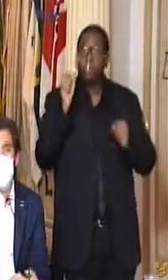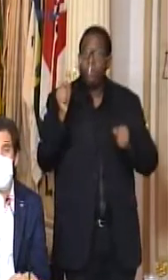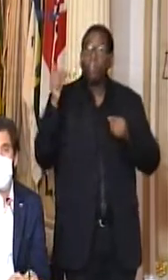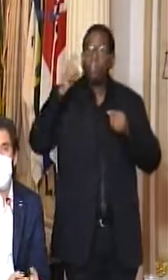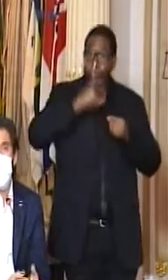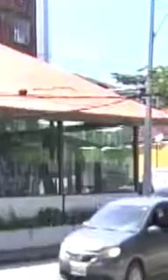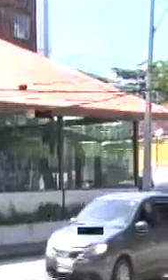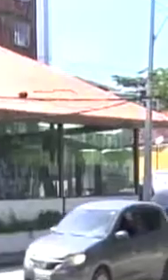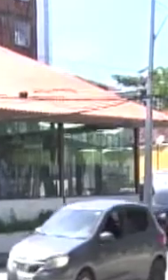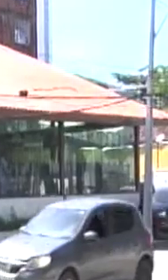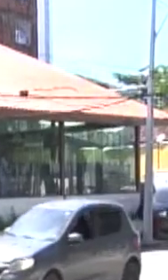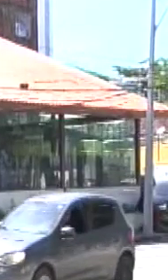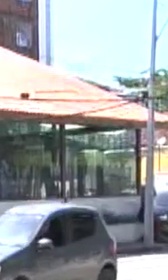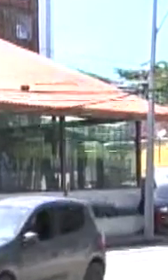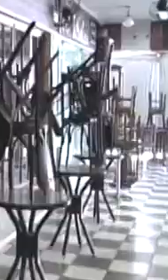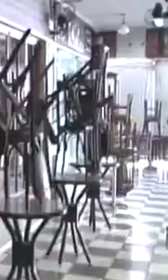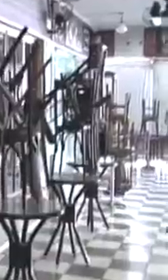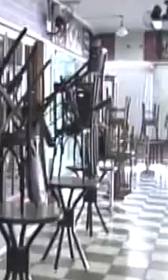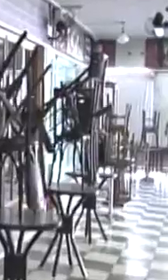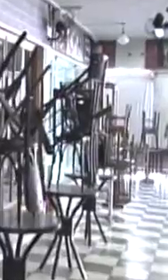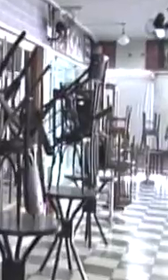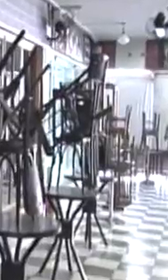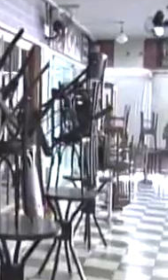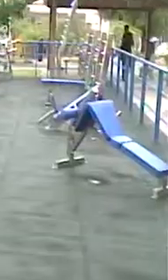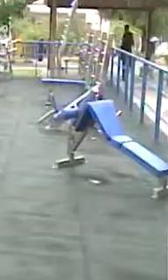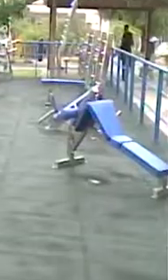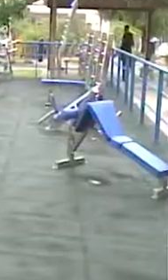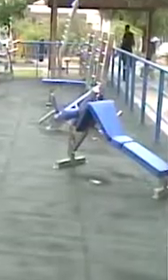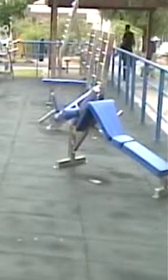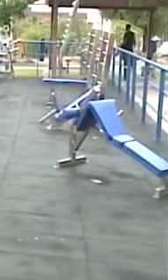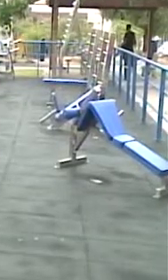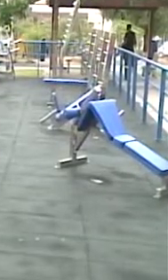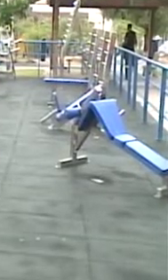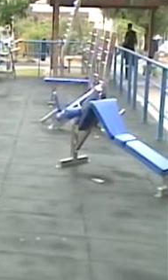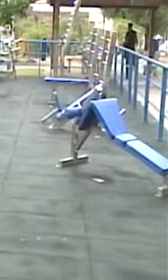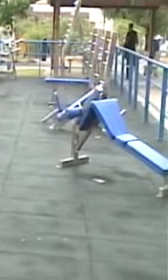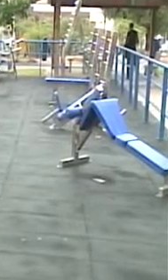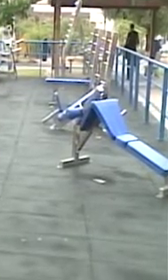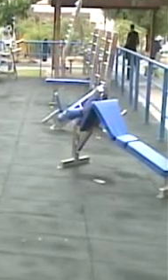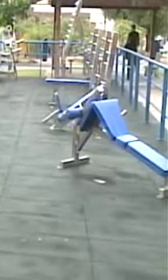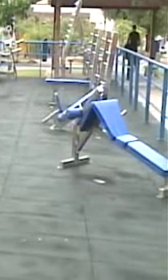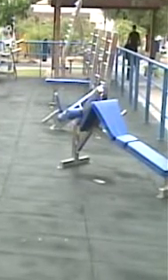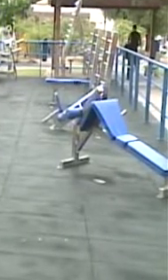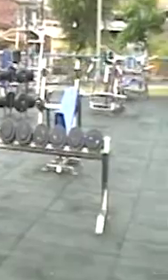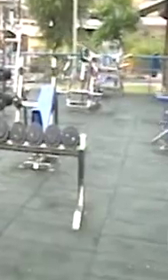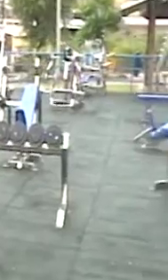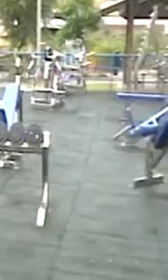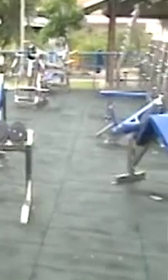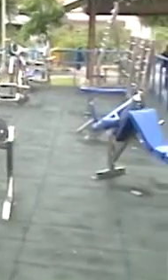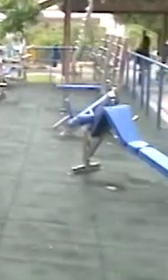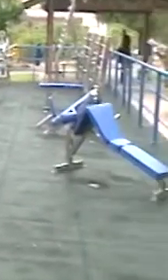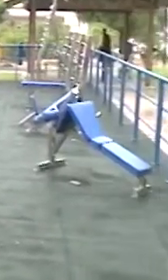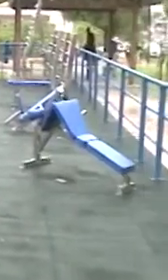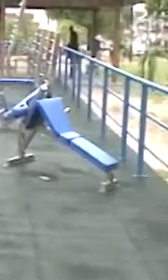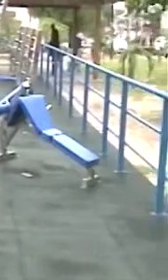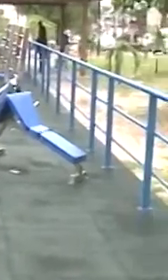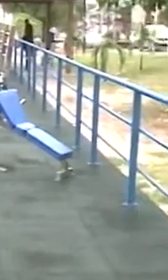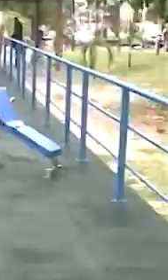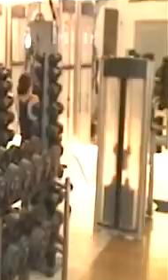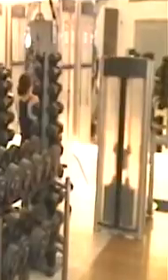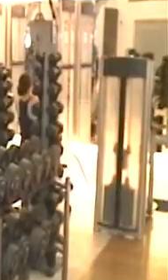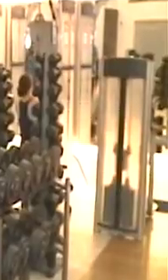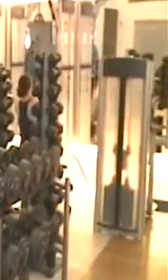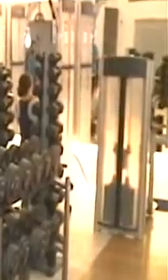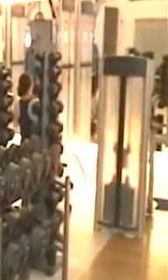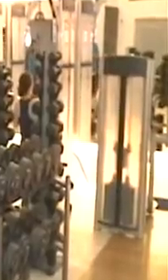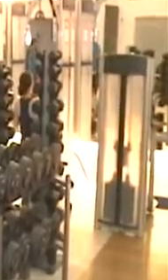uma segunda-feira, quando bares, restaurantes e academias poderão ser reabertos com atendimento reduzido.